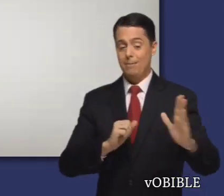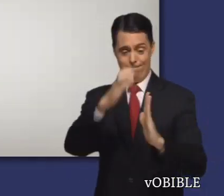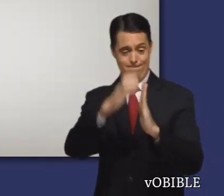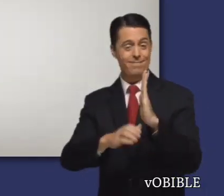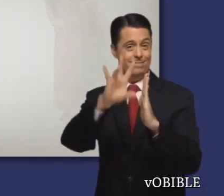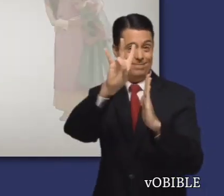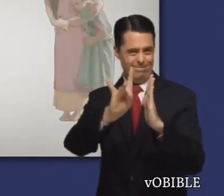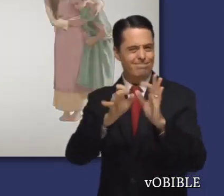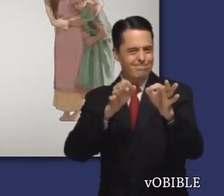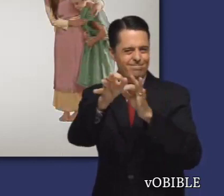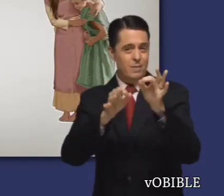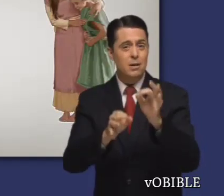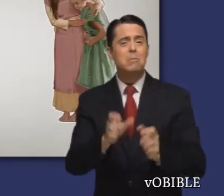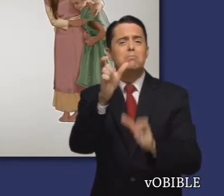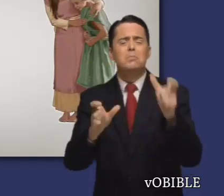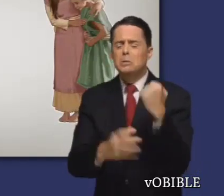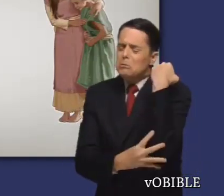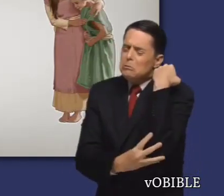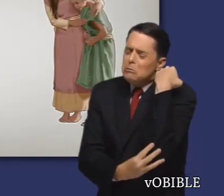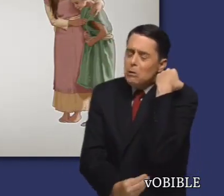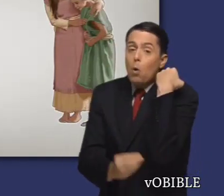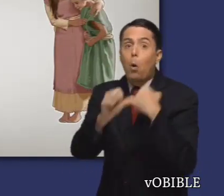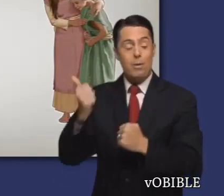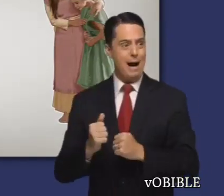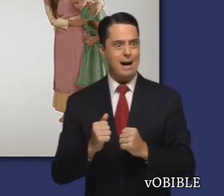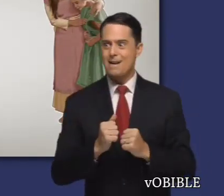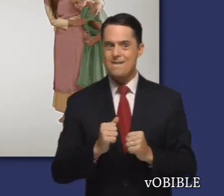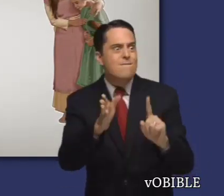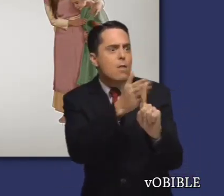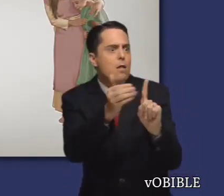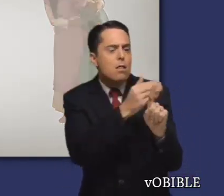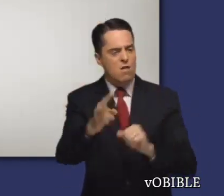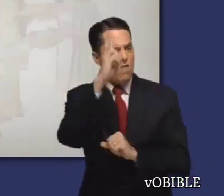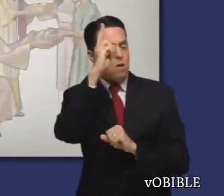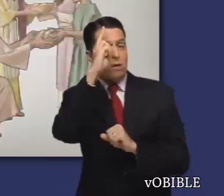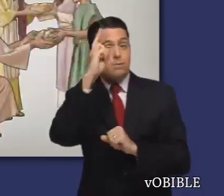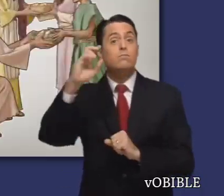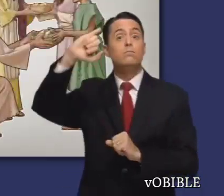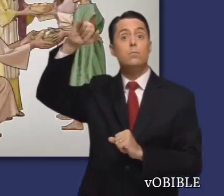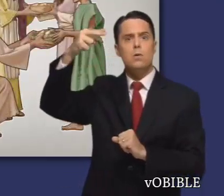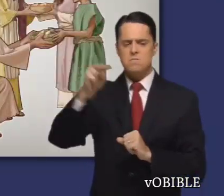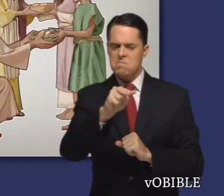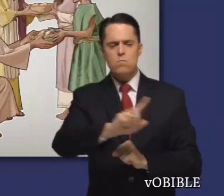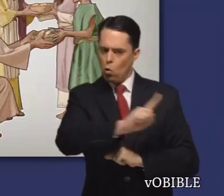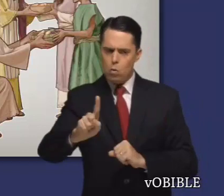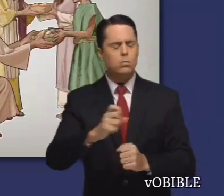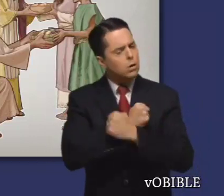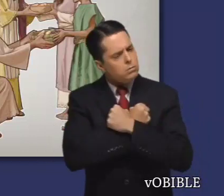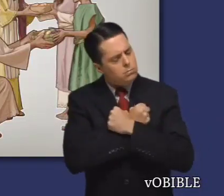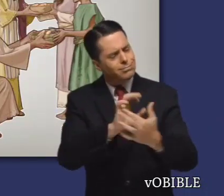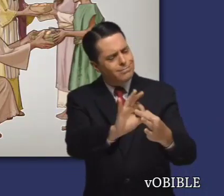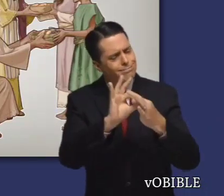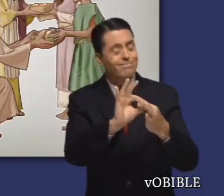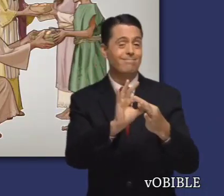En los capítulos 7 y 8, Dios pide con insistencia a los judíos que dejen de ser injustos con los pobres y que se traten con amor